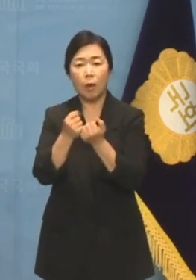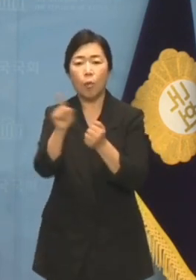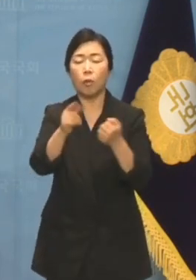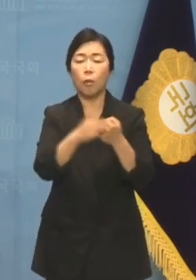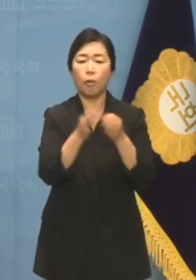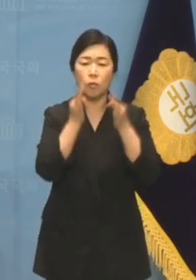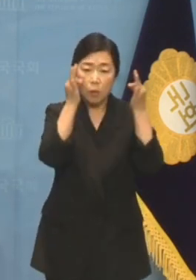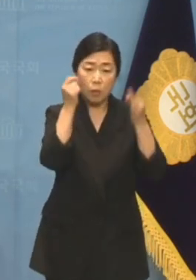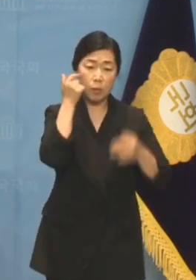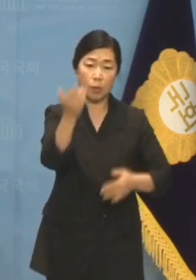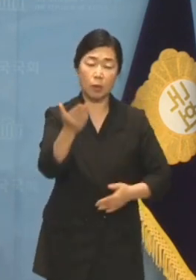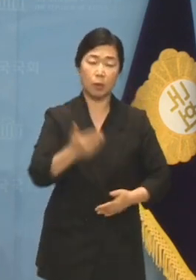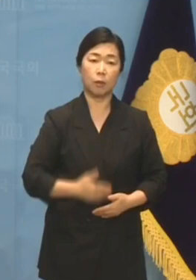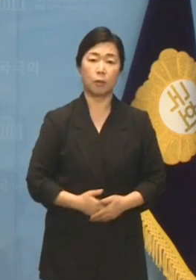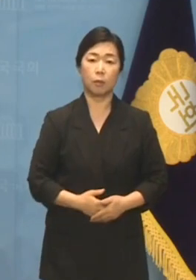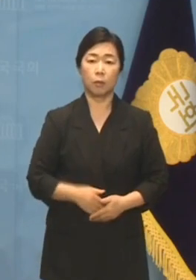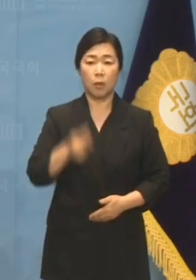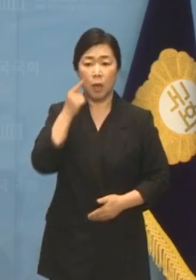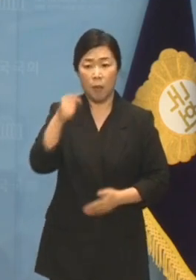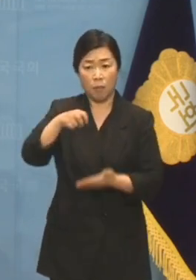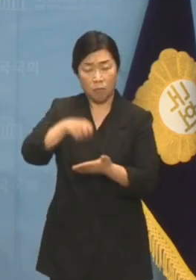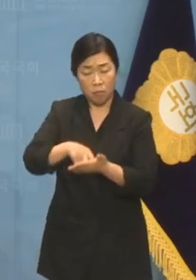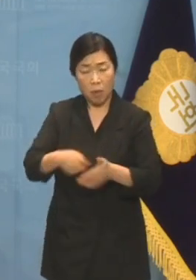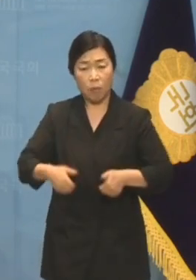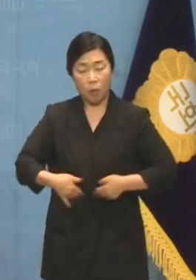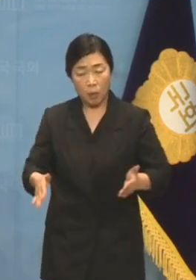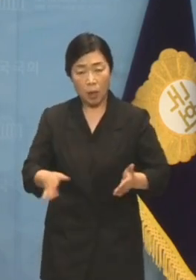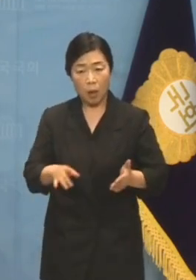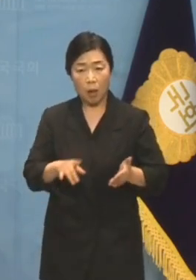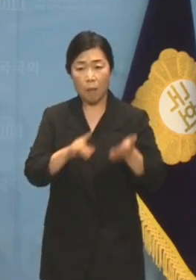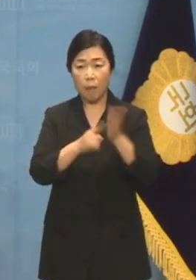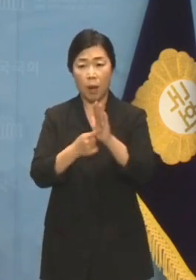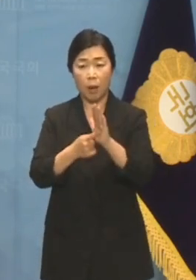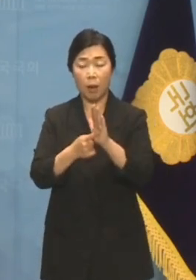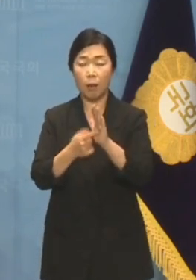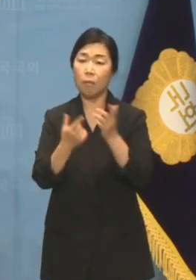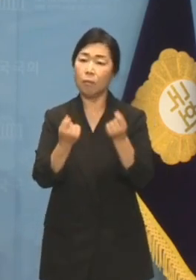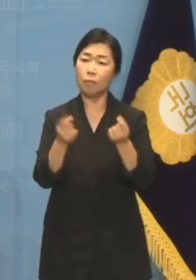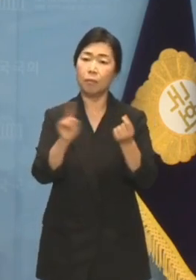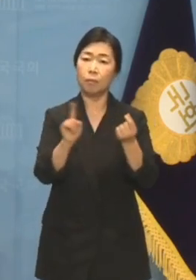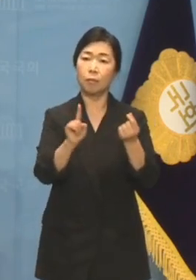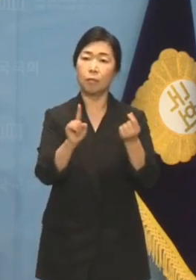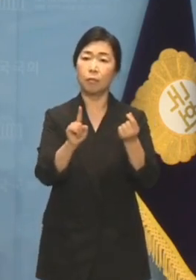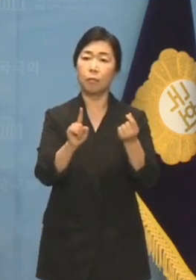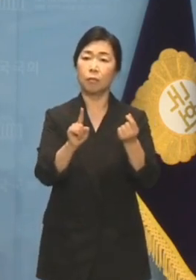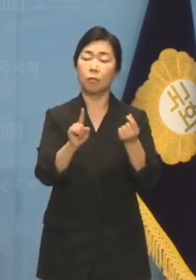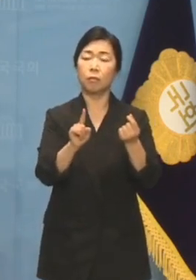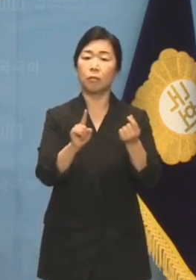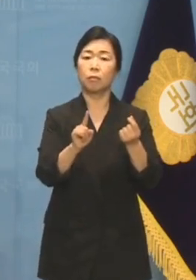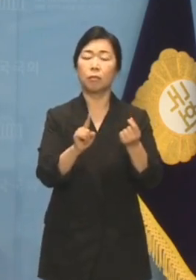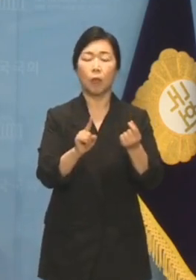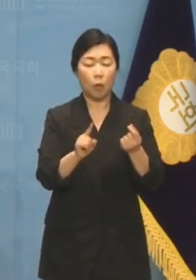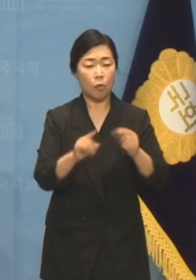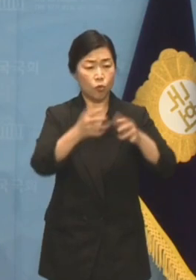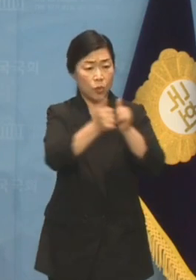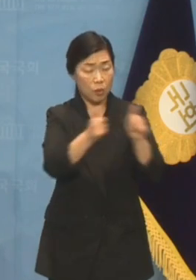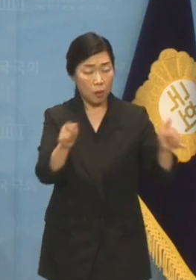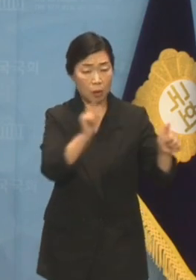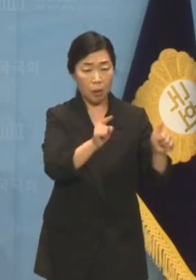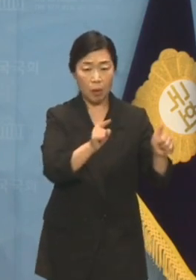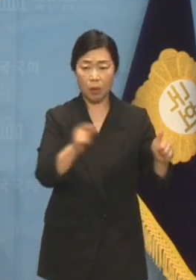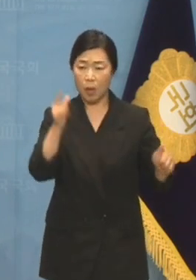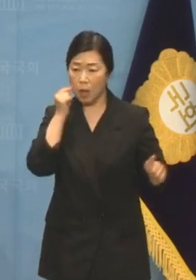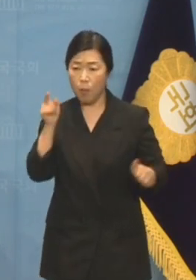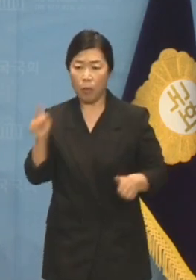다하겠단 말입니까? 일본에게 무릎 꿇을 필요 없다고 설득했다는 말입니까? 아니면 우리 국민에게